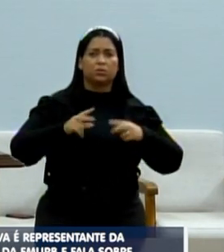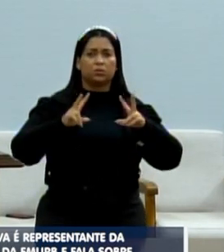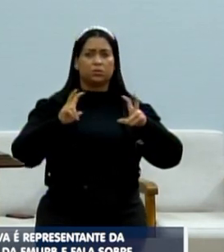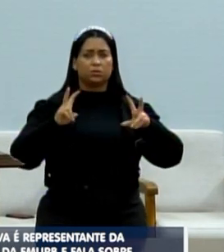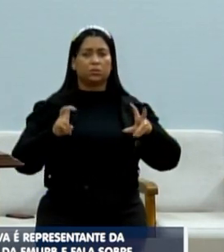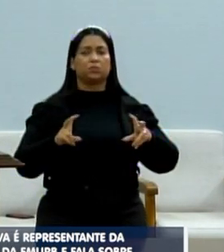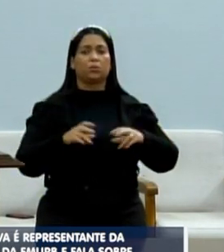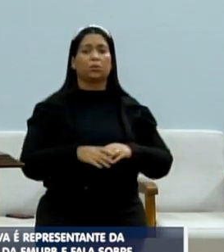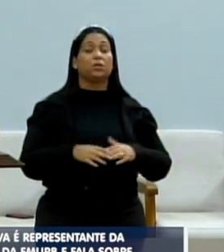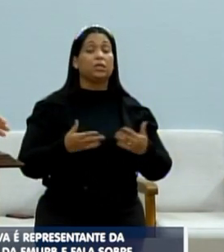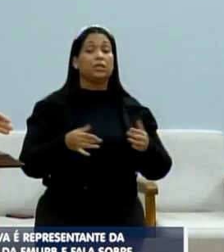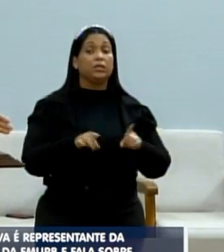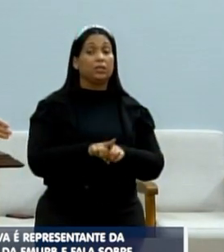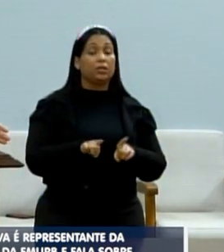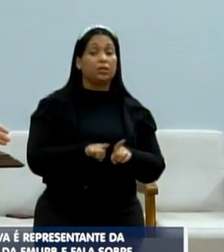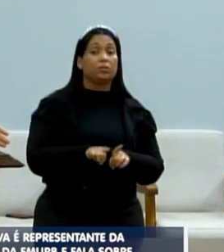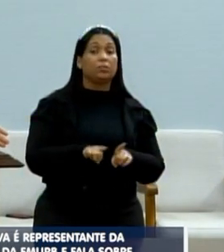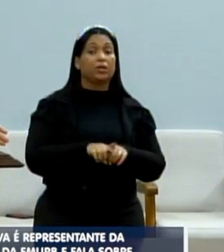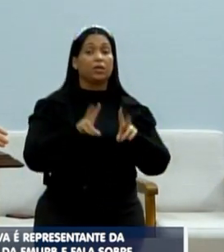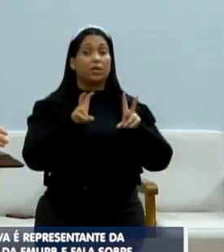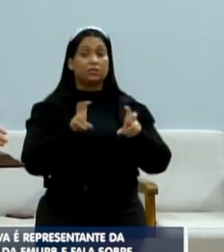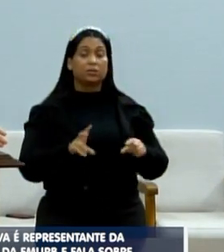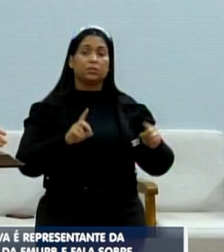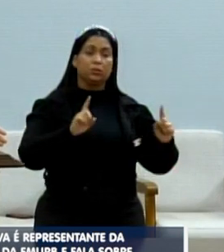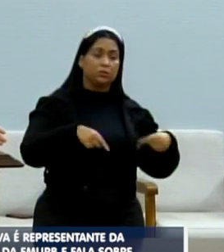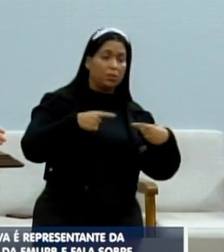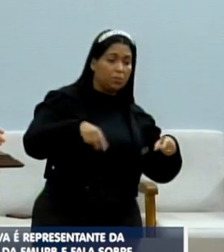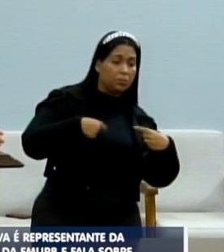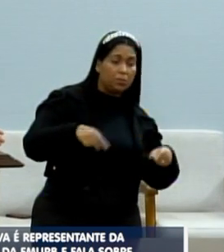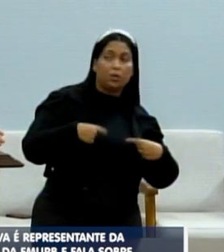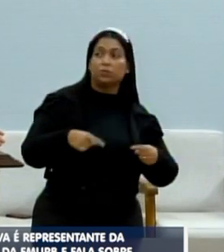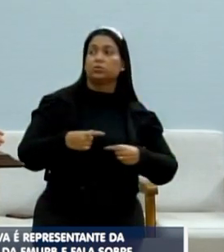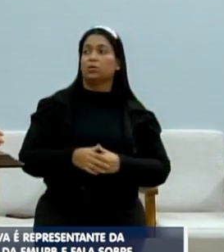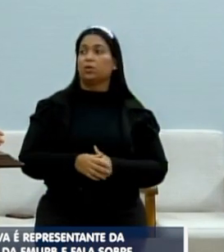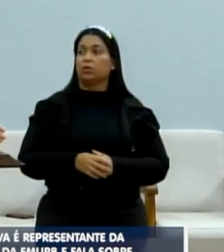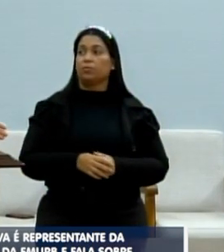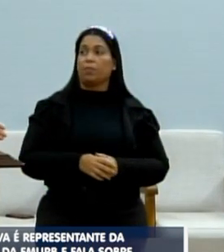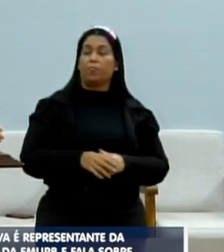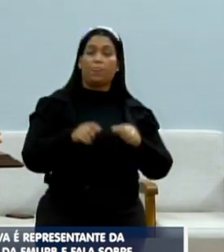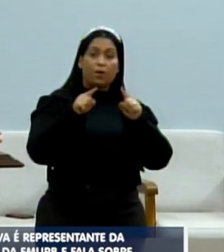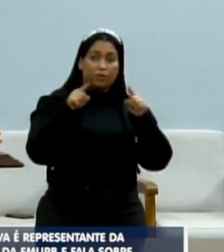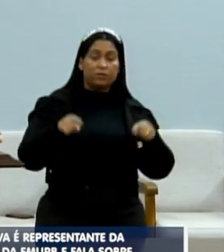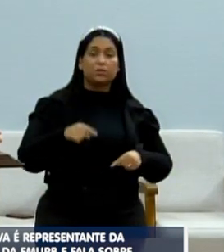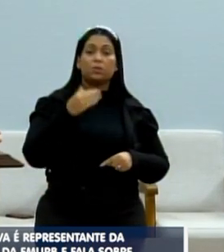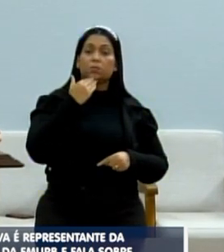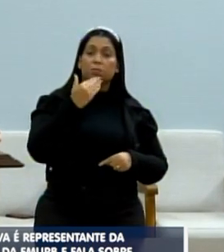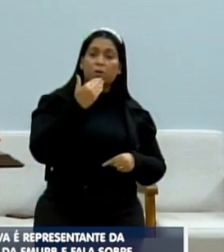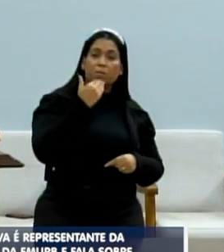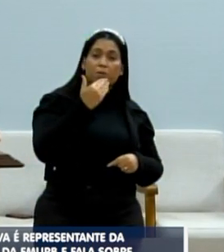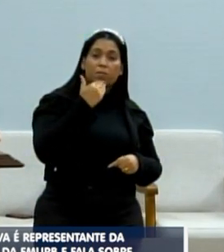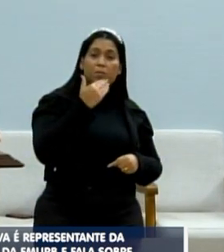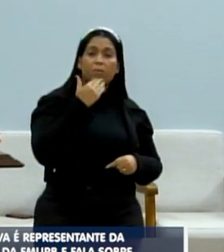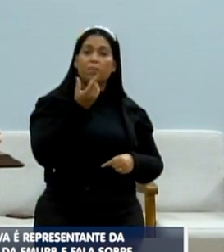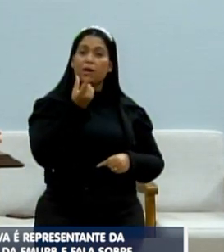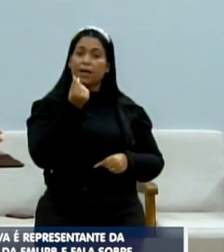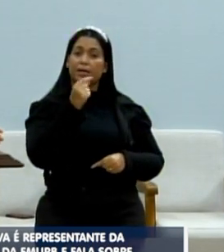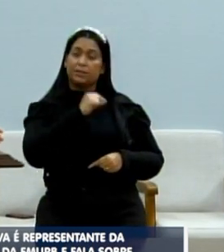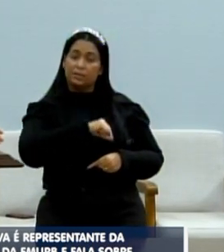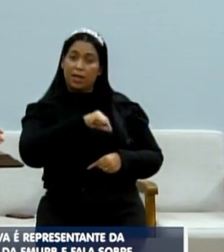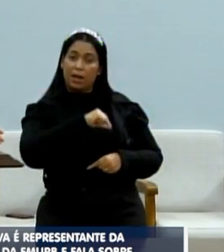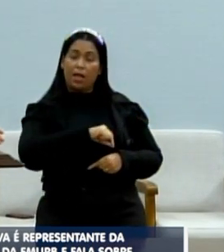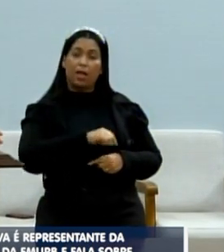E também tem essa questão da perseguição. Depois que os funcionários começaram a reivindicar o plano de cargos e salários,